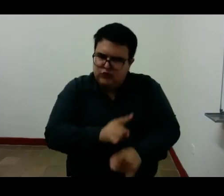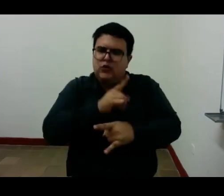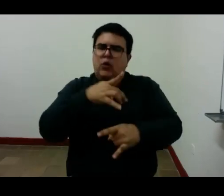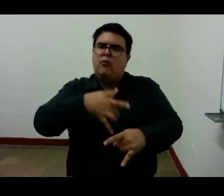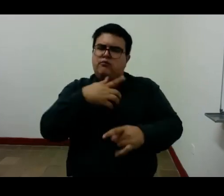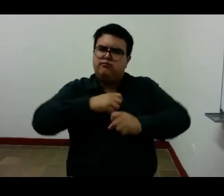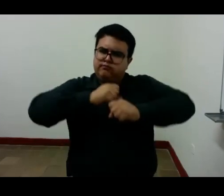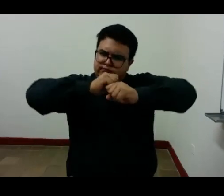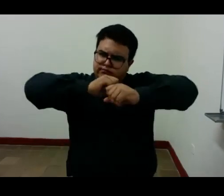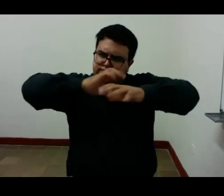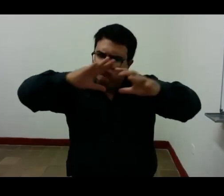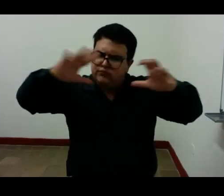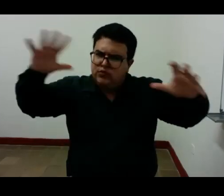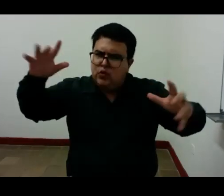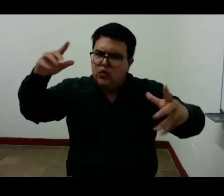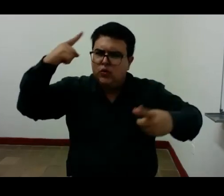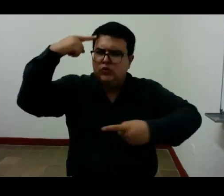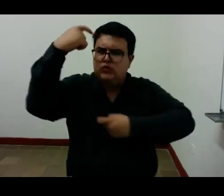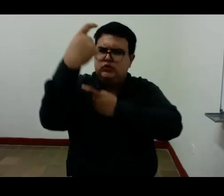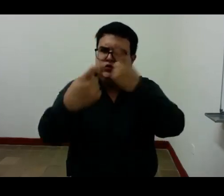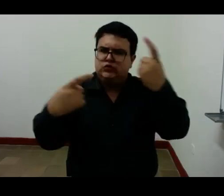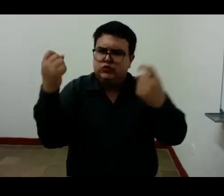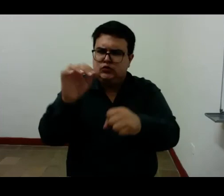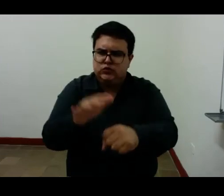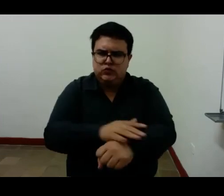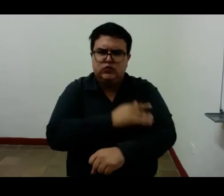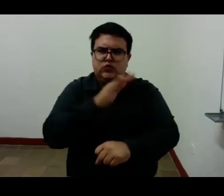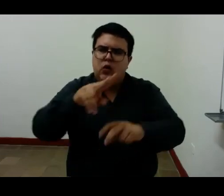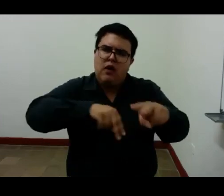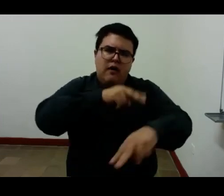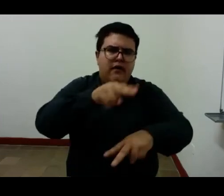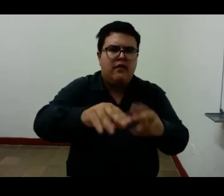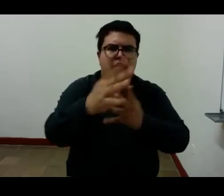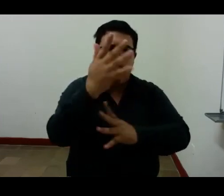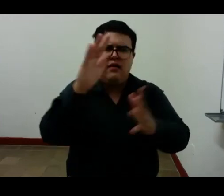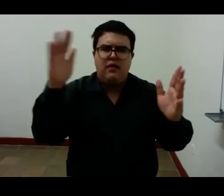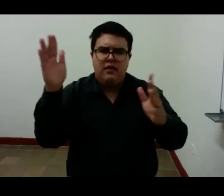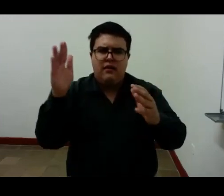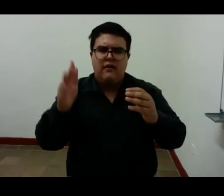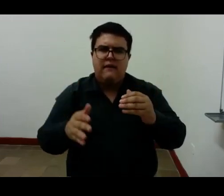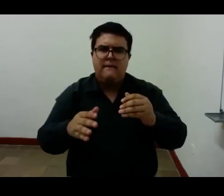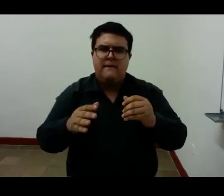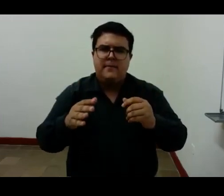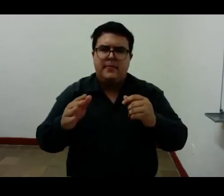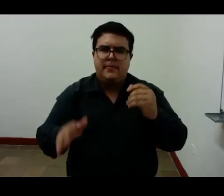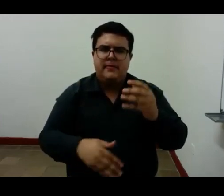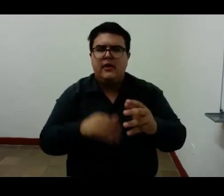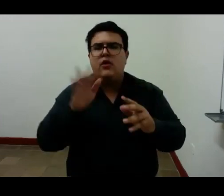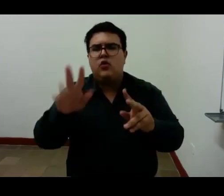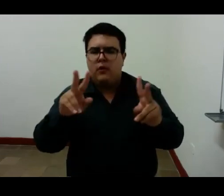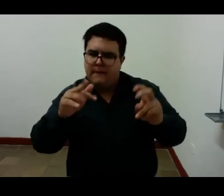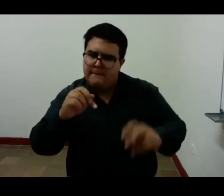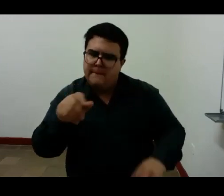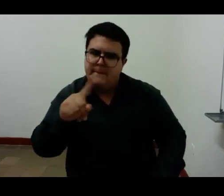organización de aquello que llamaban naturaleza hasta aquí la cita de Fernando Pessoa